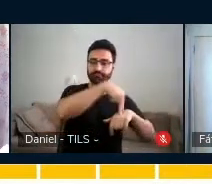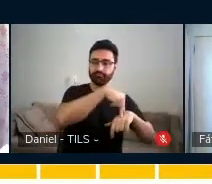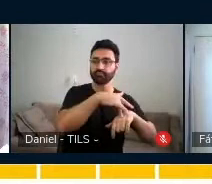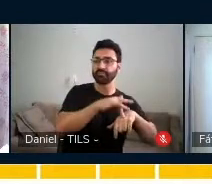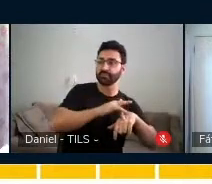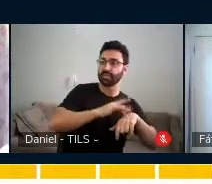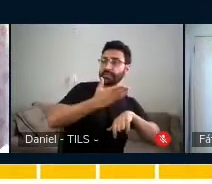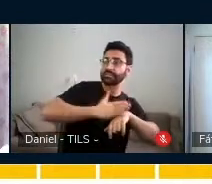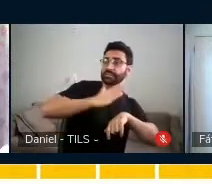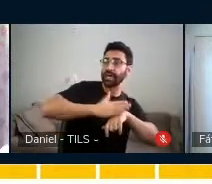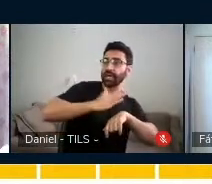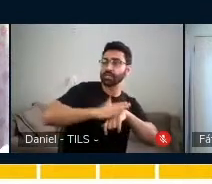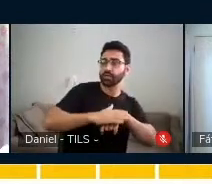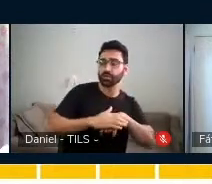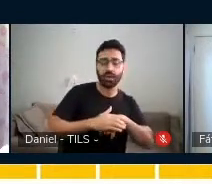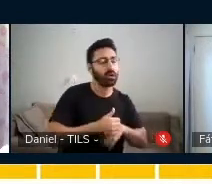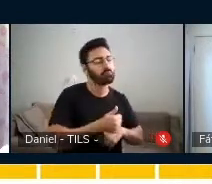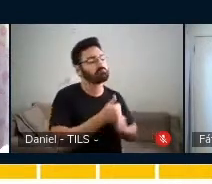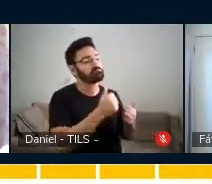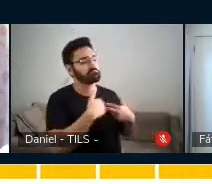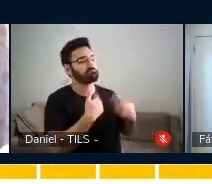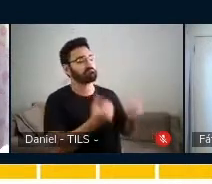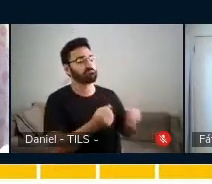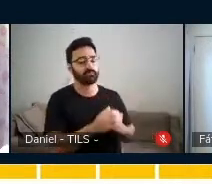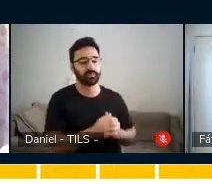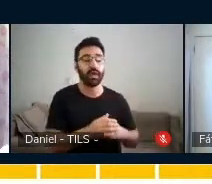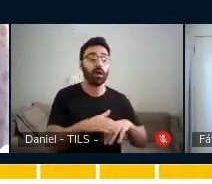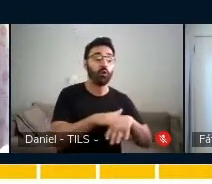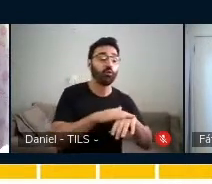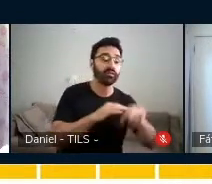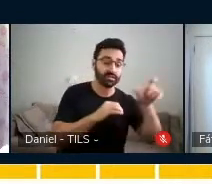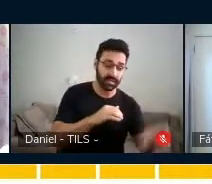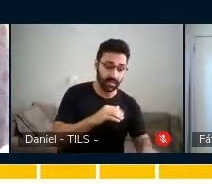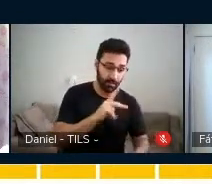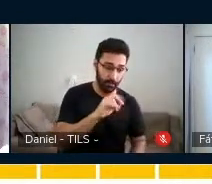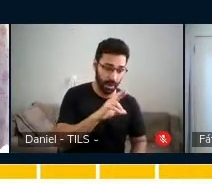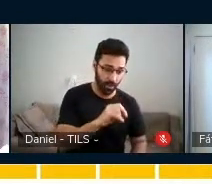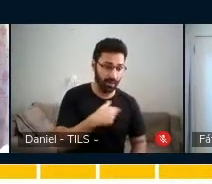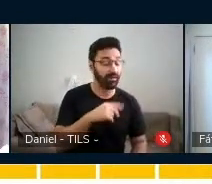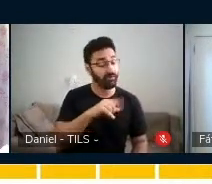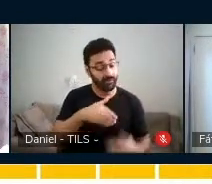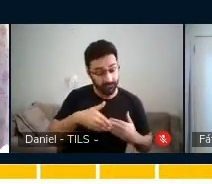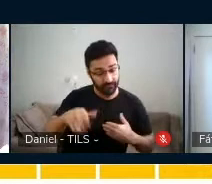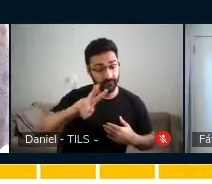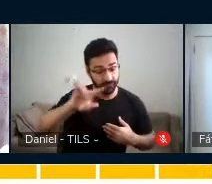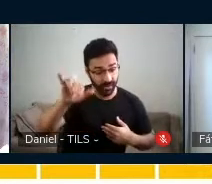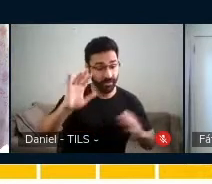Eu falei, então tá bom. Conversei com a Paula, eu falei, Paula, olha, vai ter a festa junina,